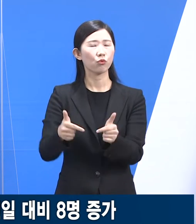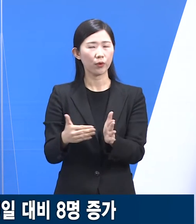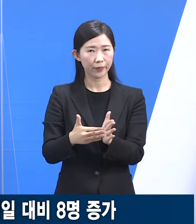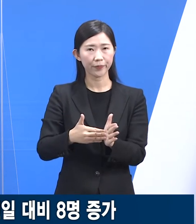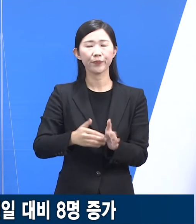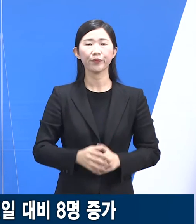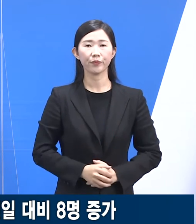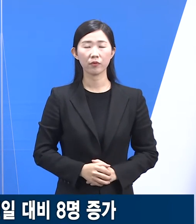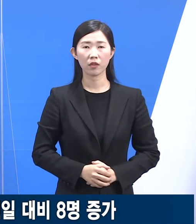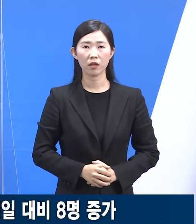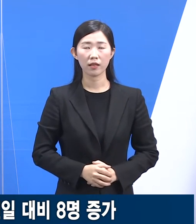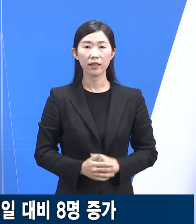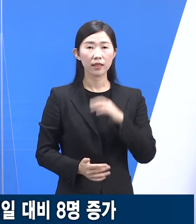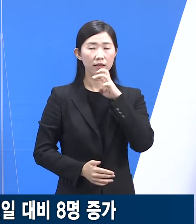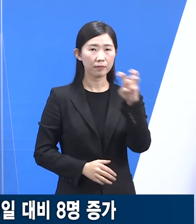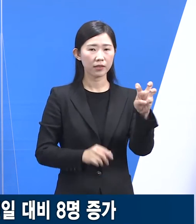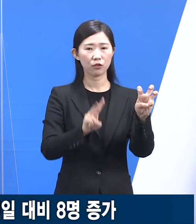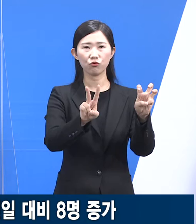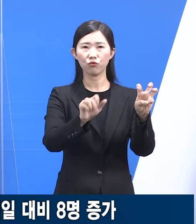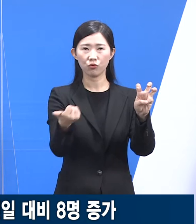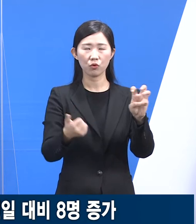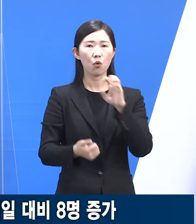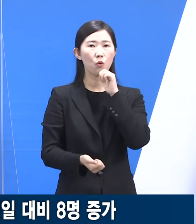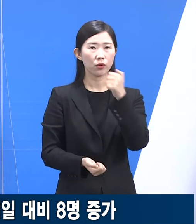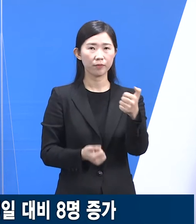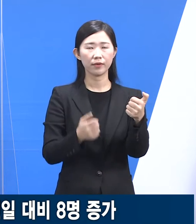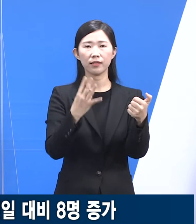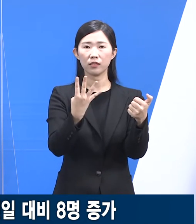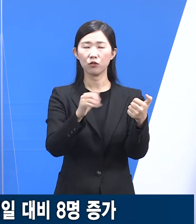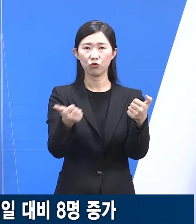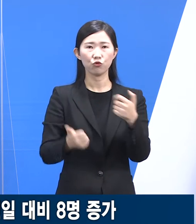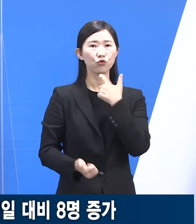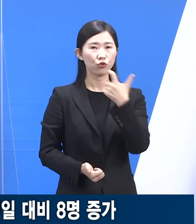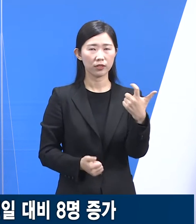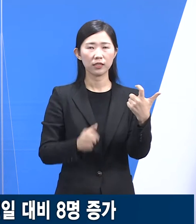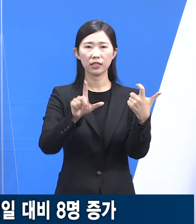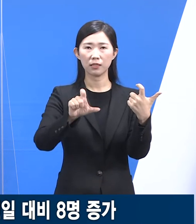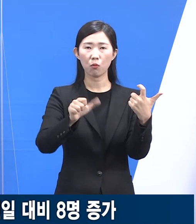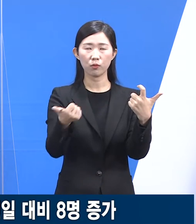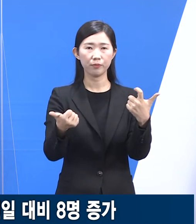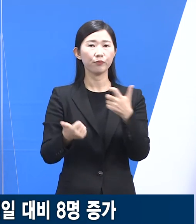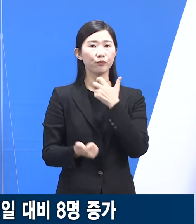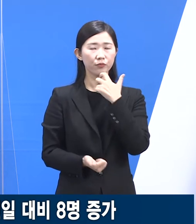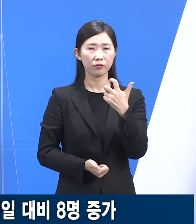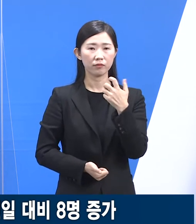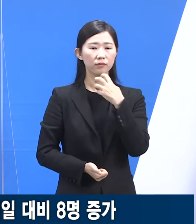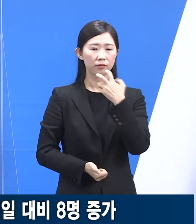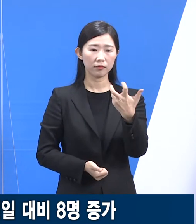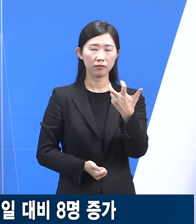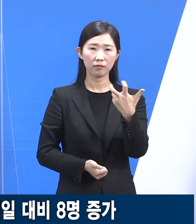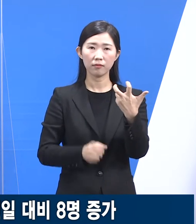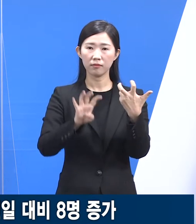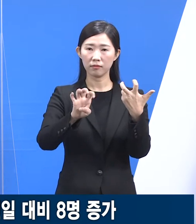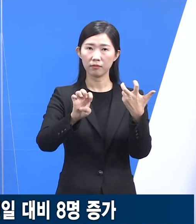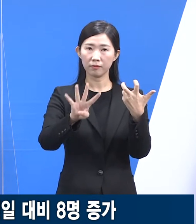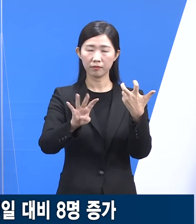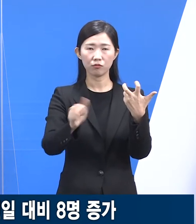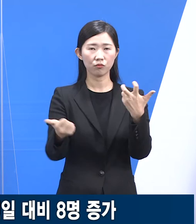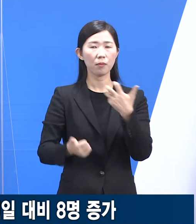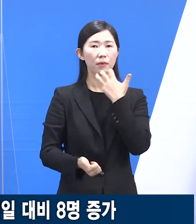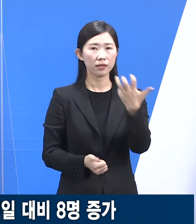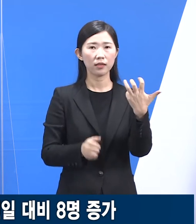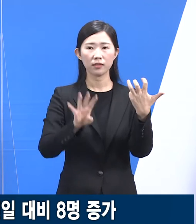연령불로 보면 30대 2명 50대 4명 60대 15명 70대 44명 80대 42명 90대